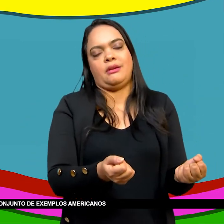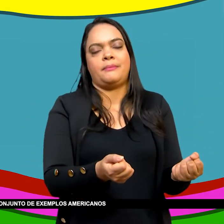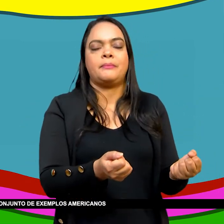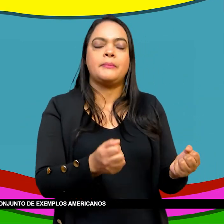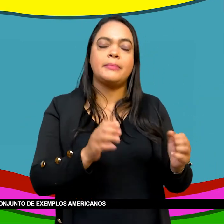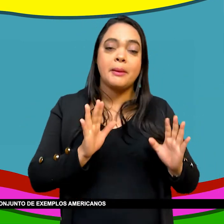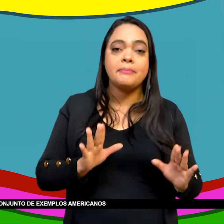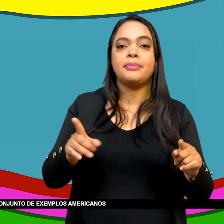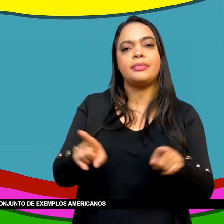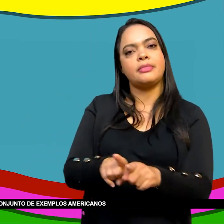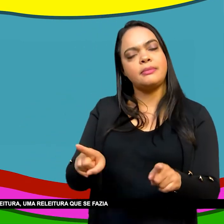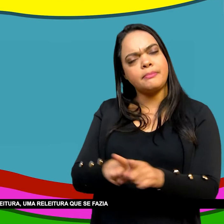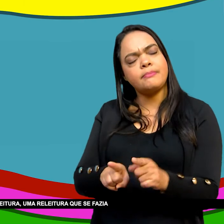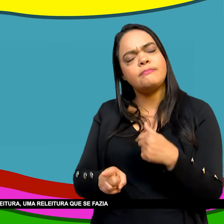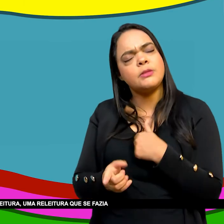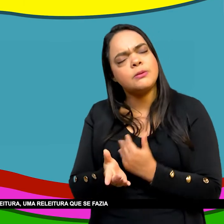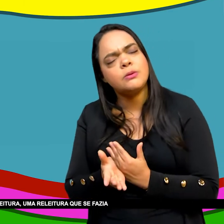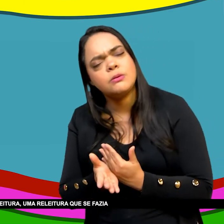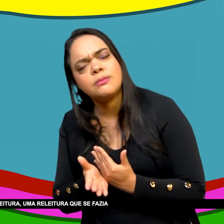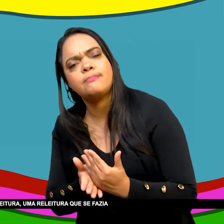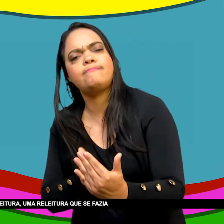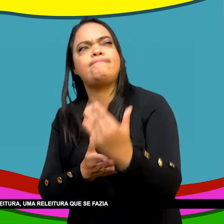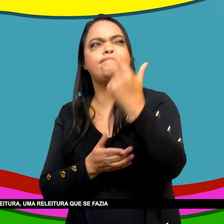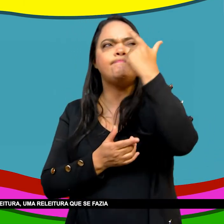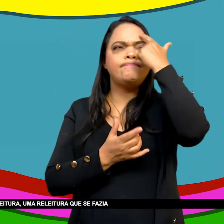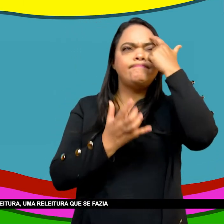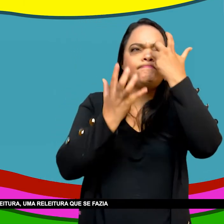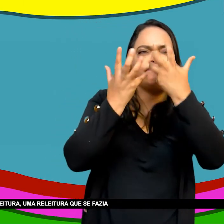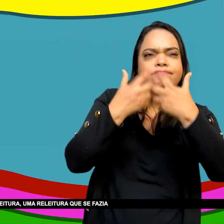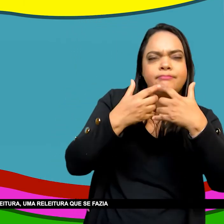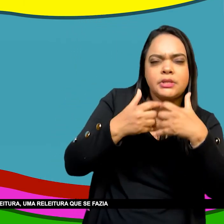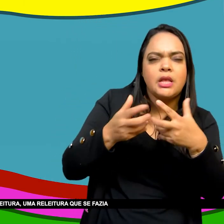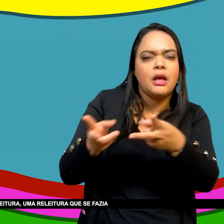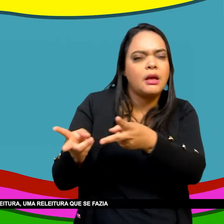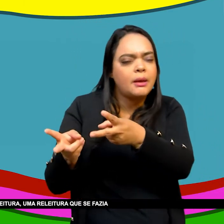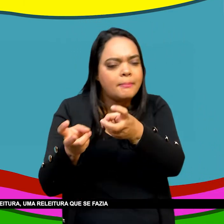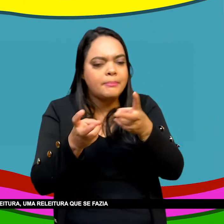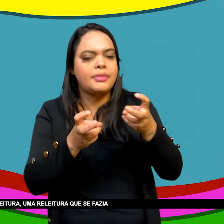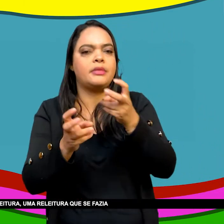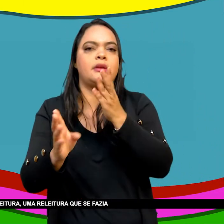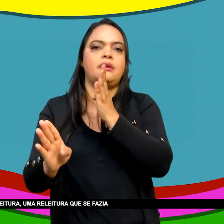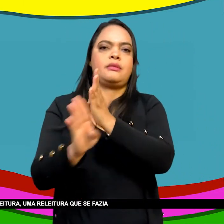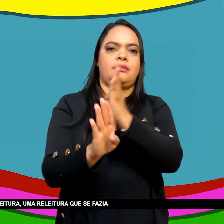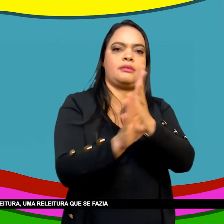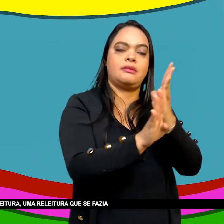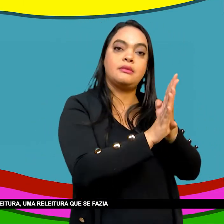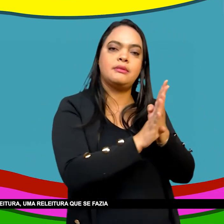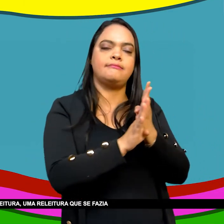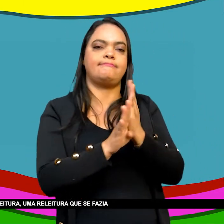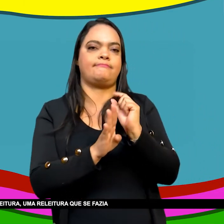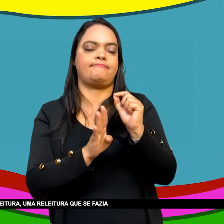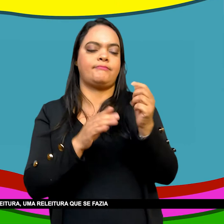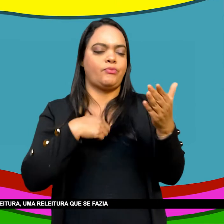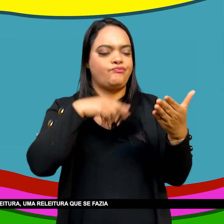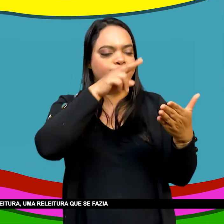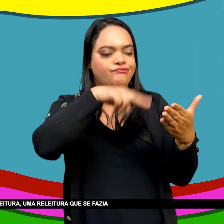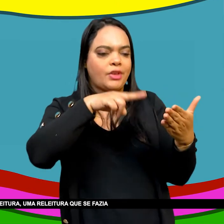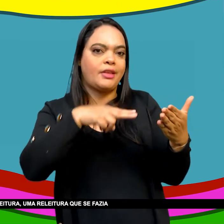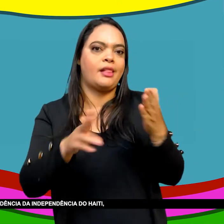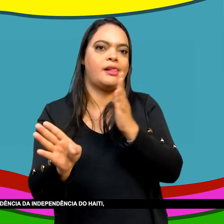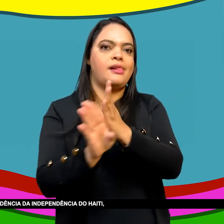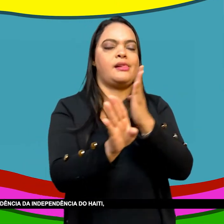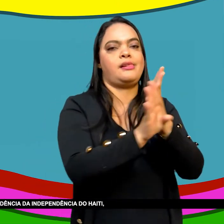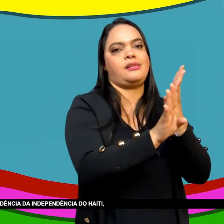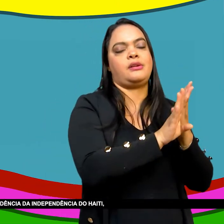Americanos Bem sucedidos De independência Então essa Era uma leitura Uma releitura Que se fazia